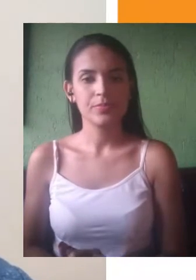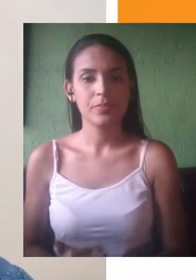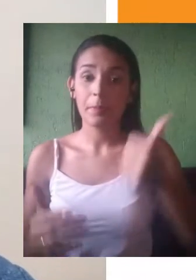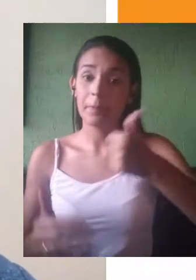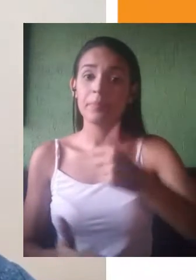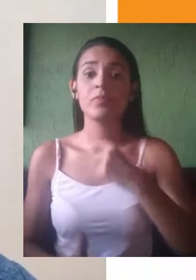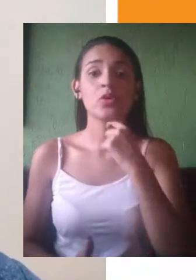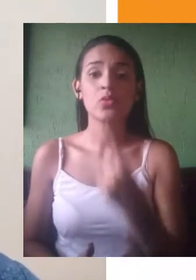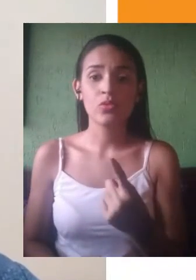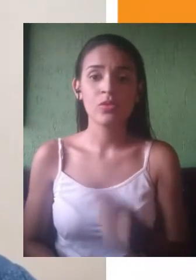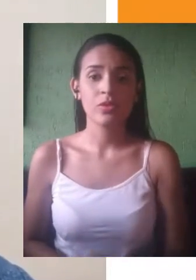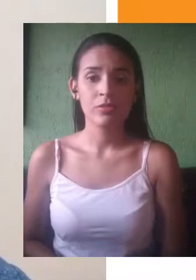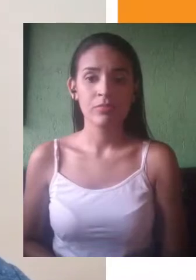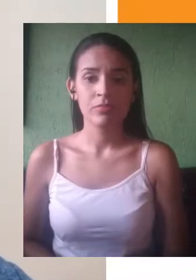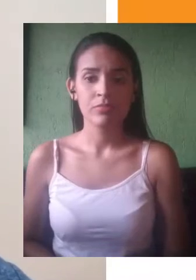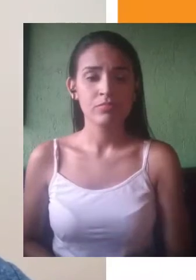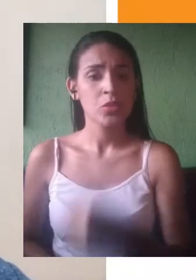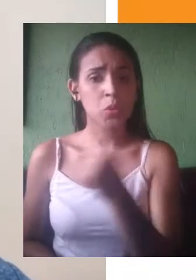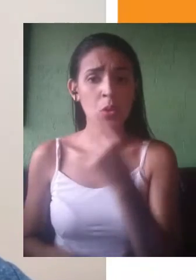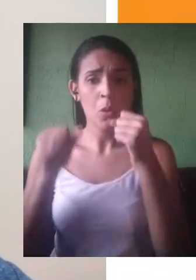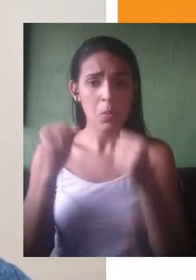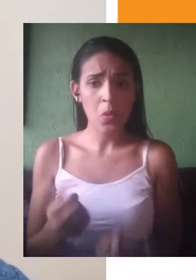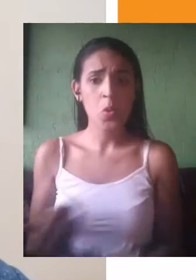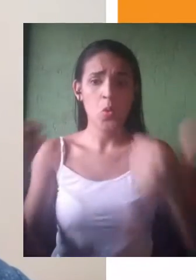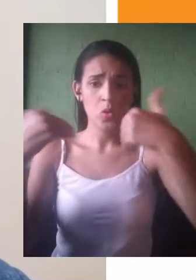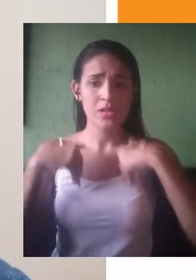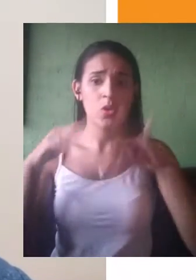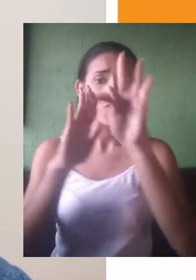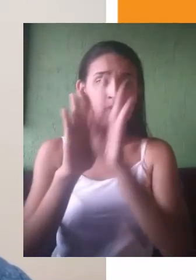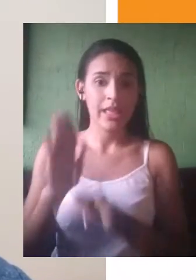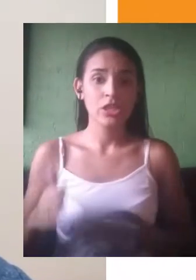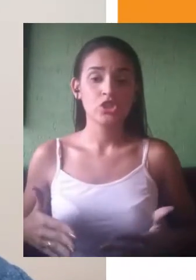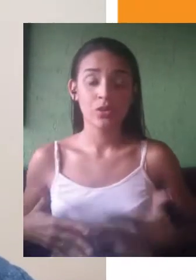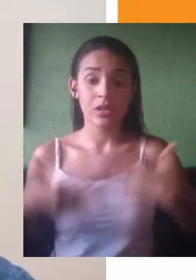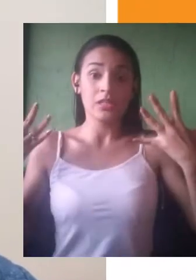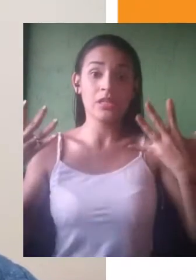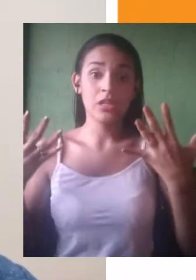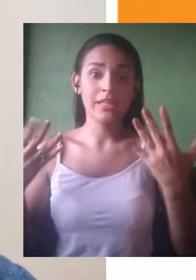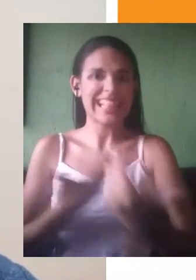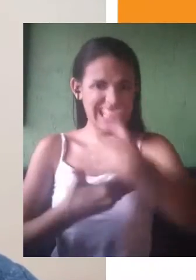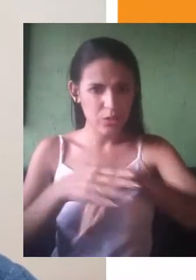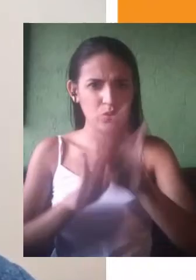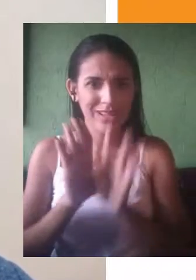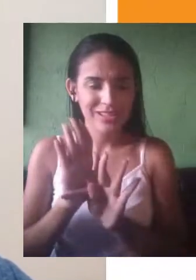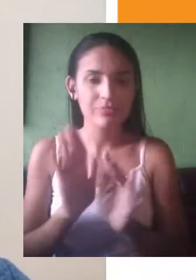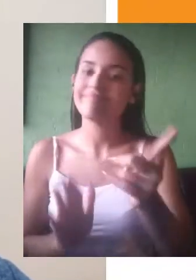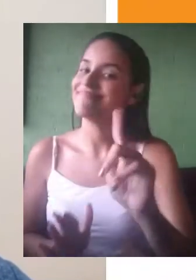E na verdade a resposta é não pode usar os textos motivadores. Eles estão ali, como o próprio nome diz, para motivar.